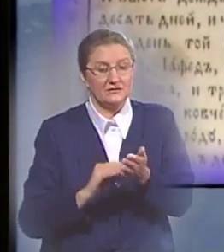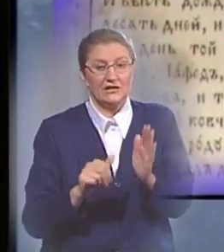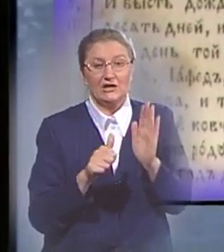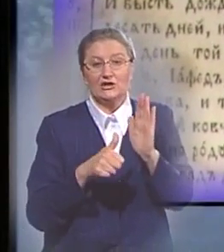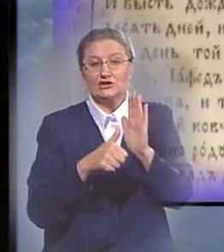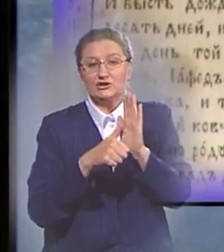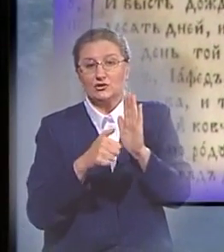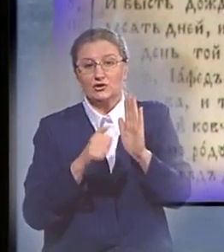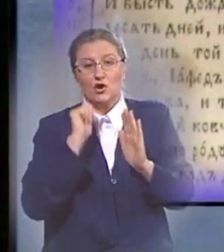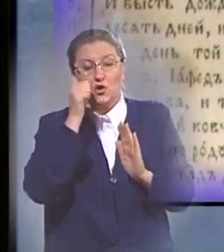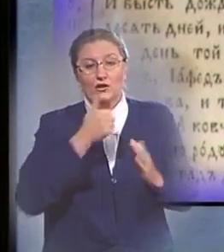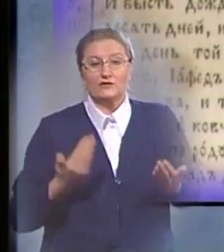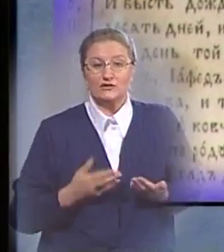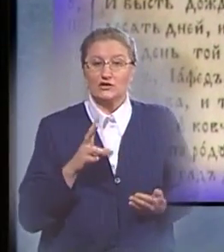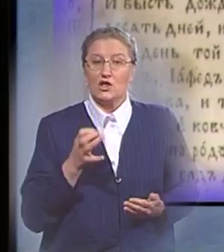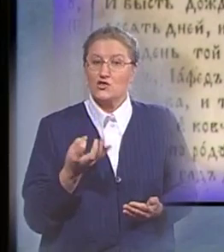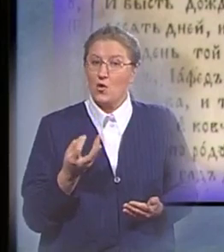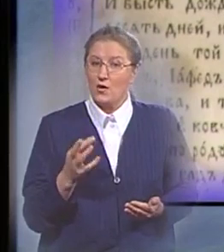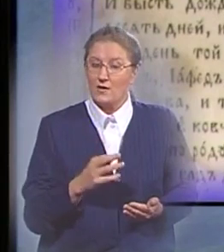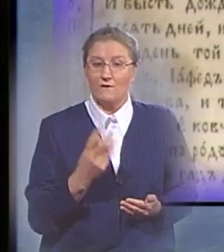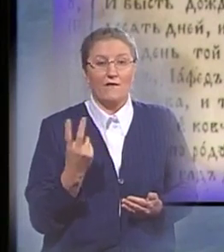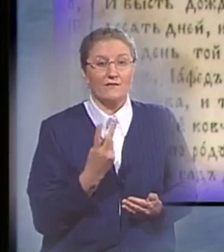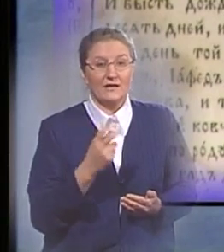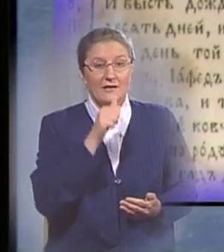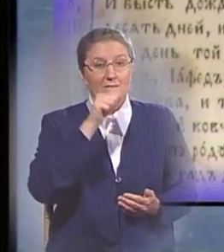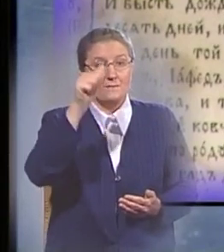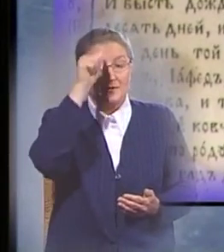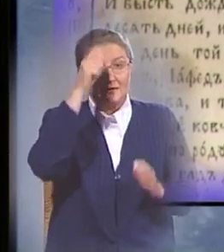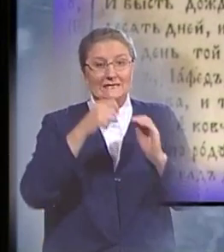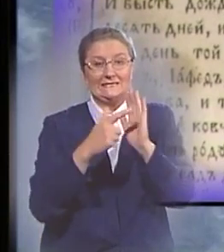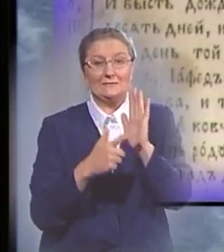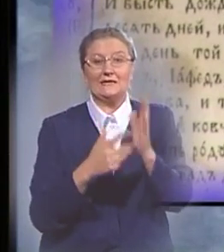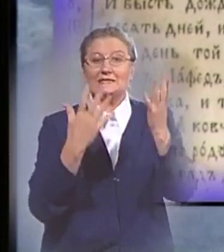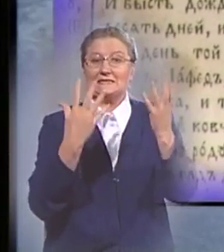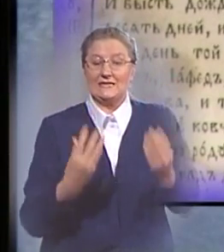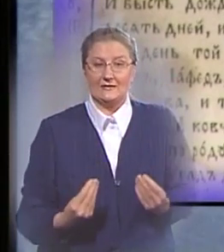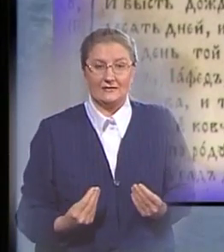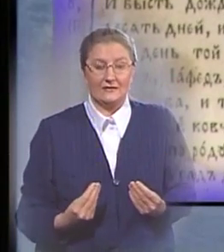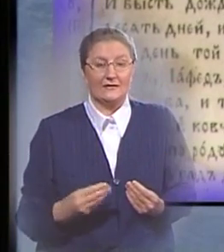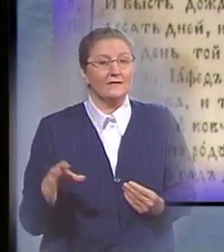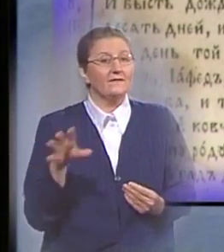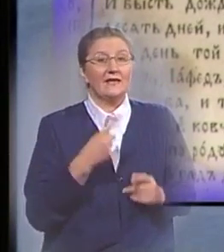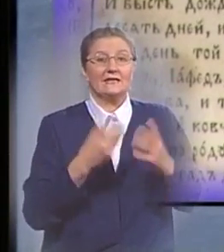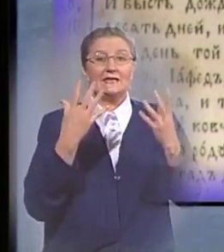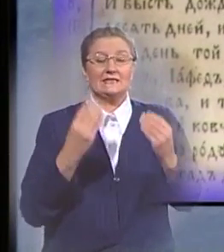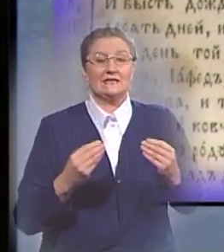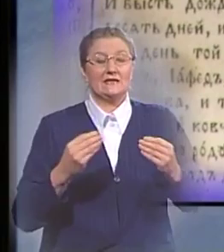-й год в жизни Ноевой, во второй месяц, в 17-й день месяца, в сей день разверзлись все